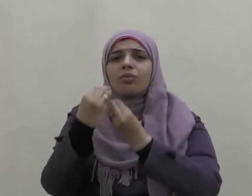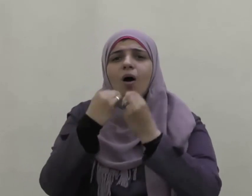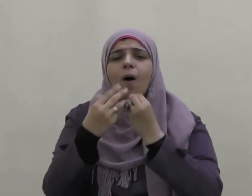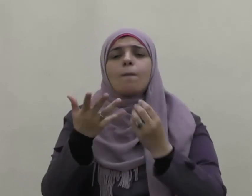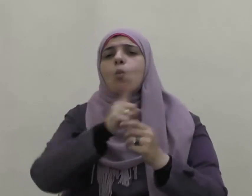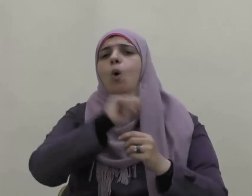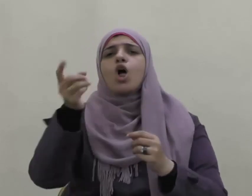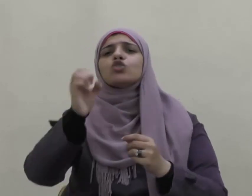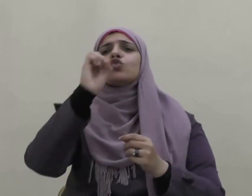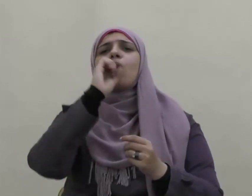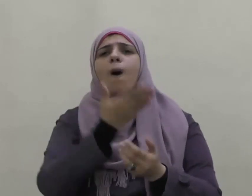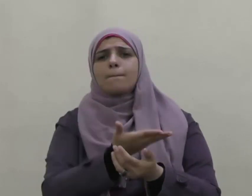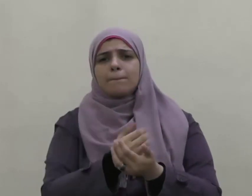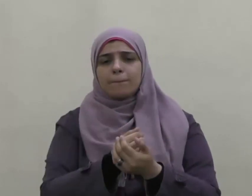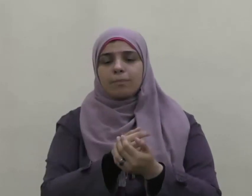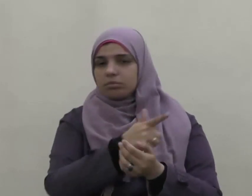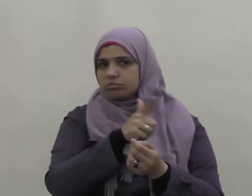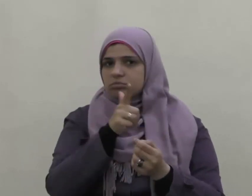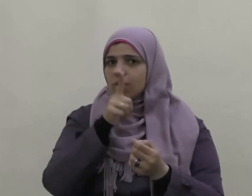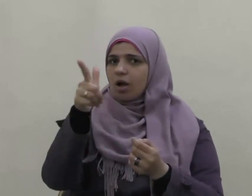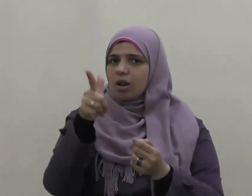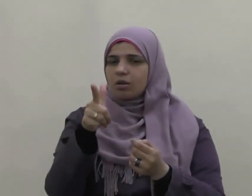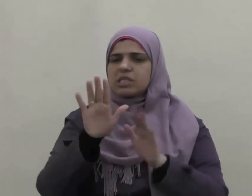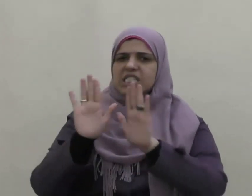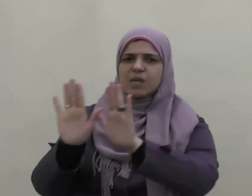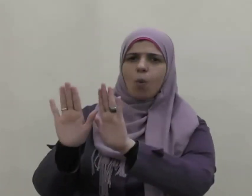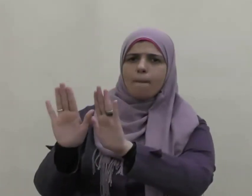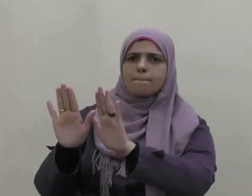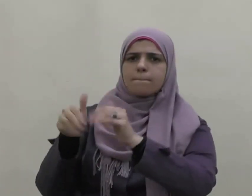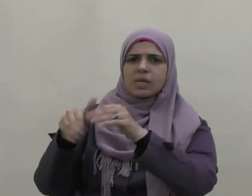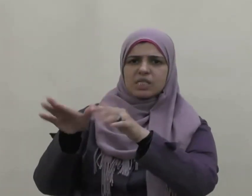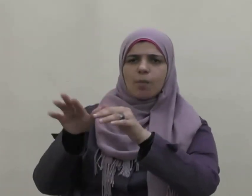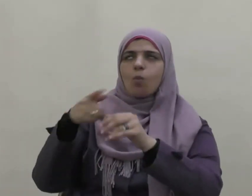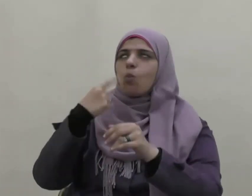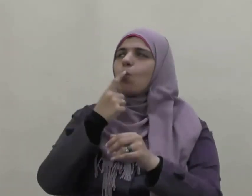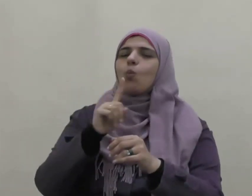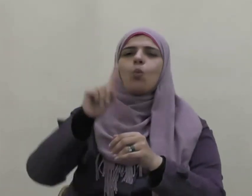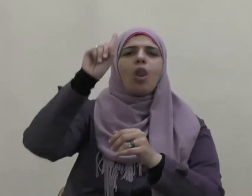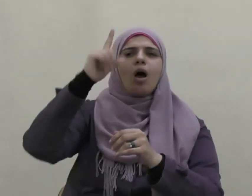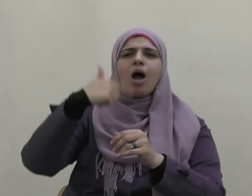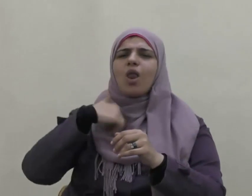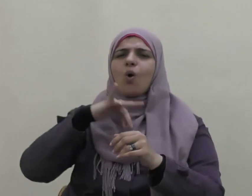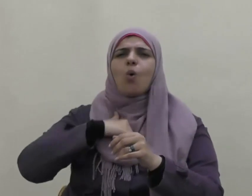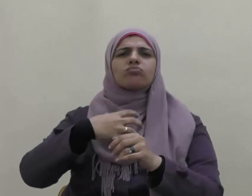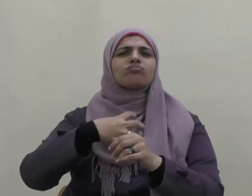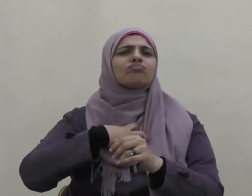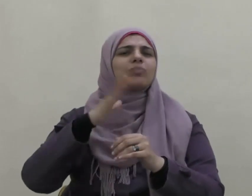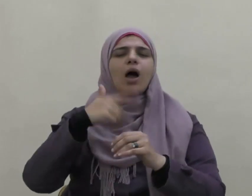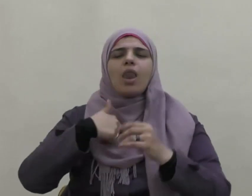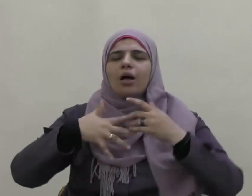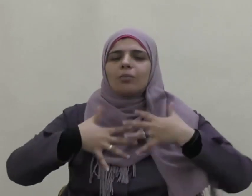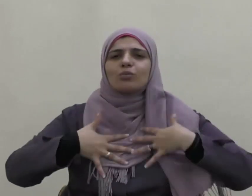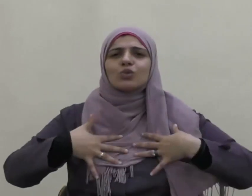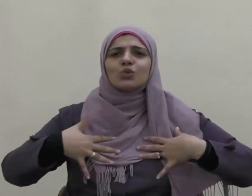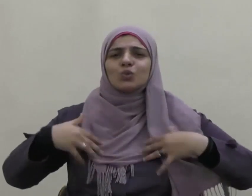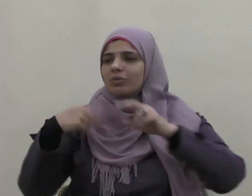شرابا قال دعهم فوالله ما شيء أقر لعيني من رؤيتهم